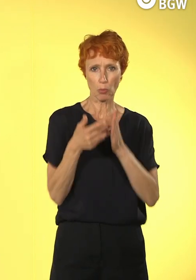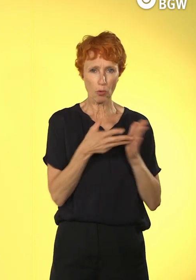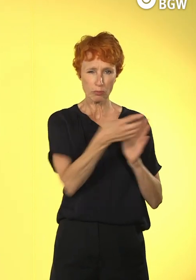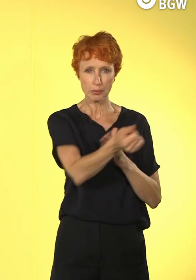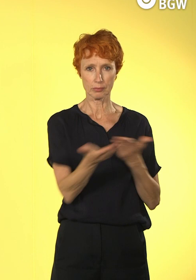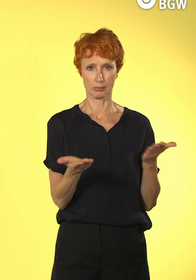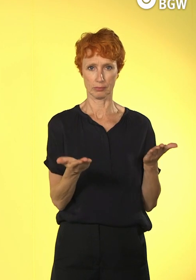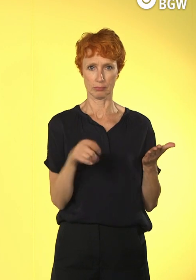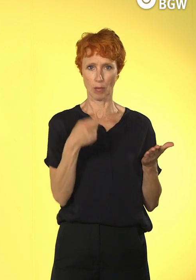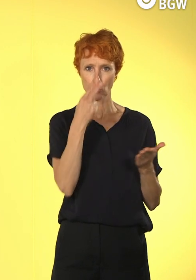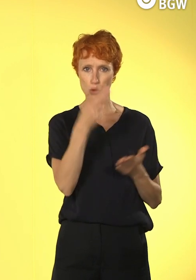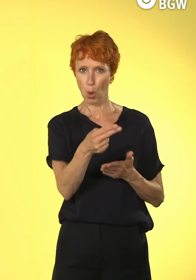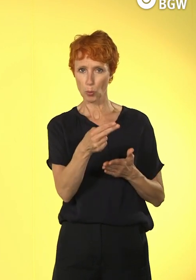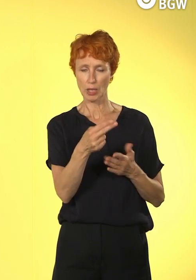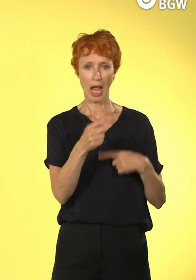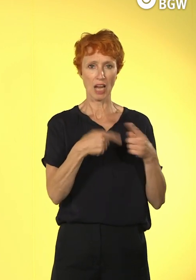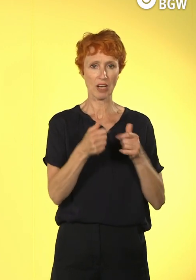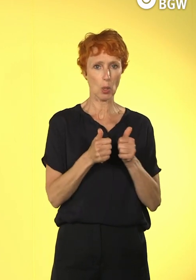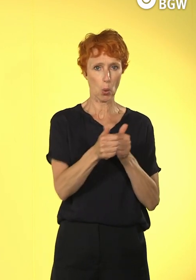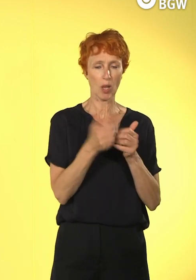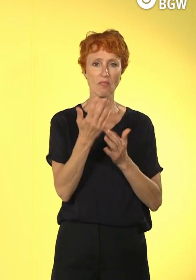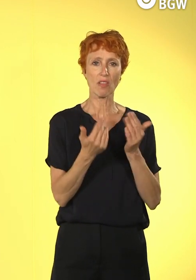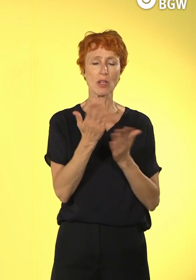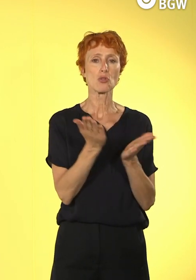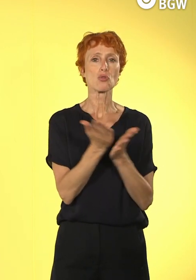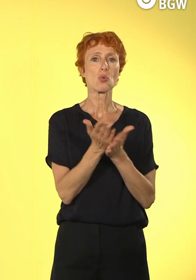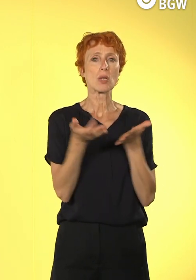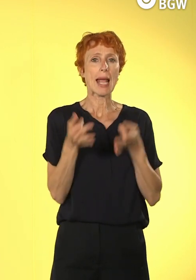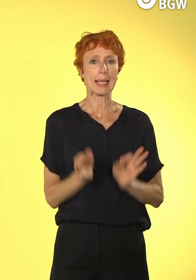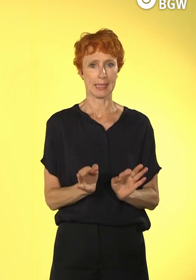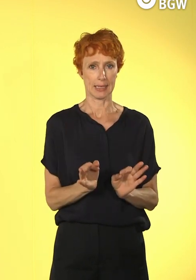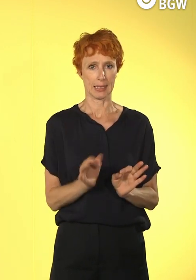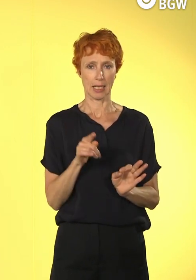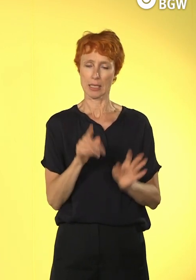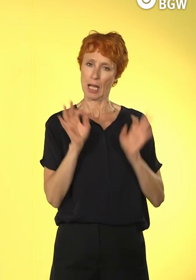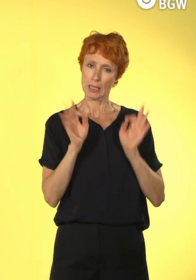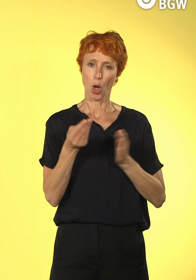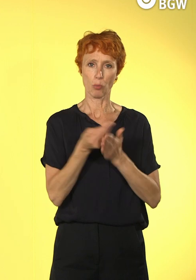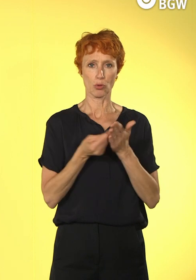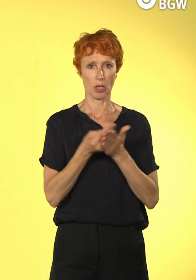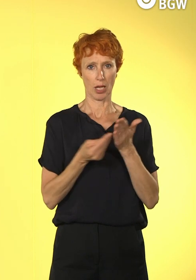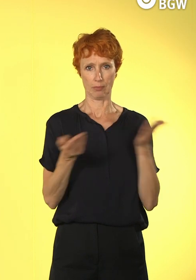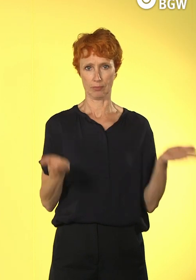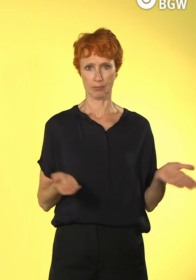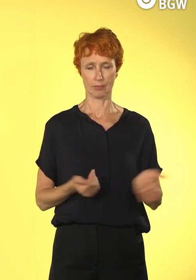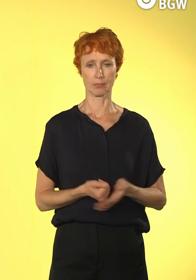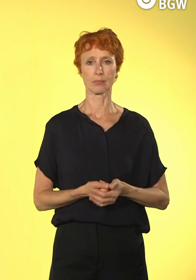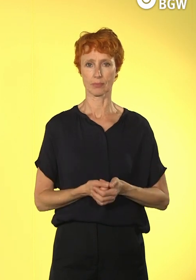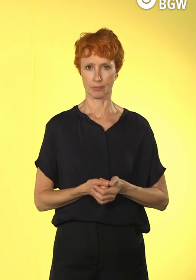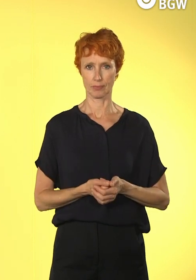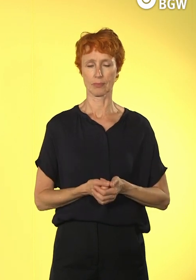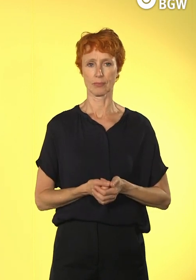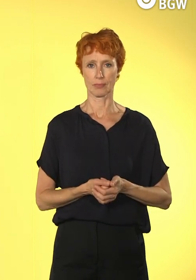Reifegrad der Entwicklung einer Organisation im Hinblick auf Digitalisierung zu prüfen und